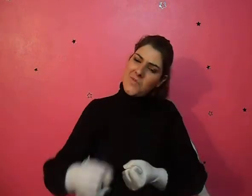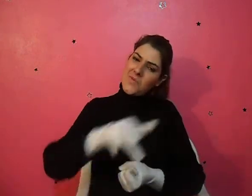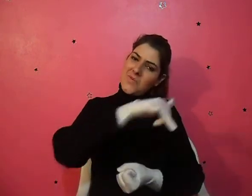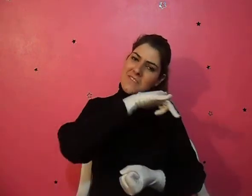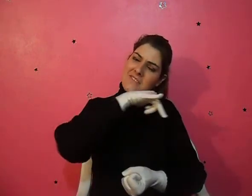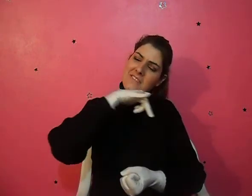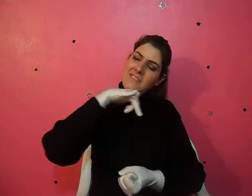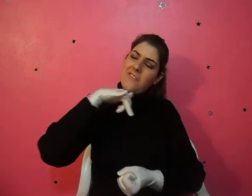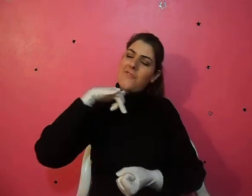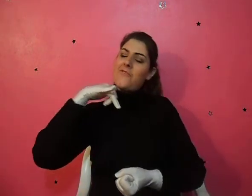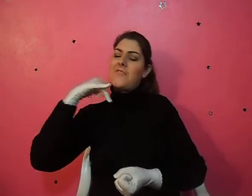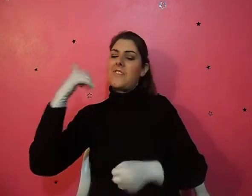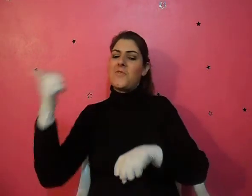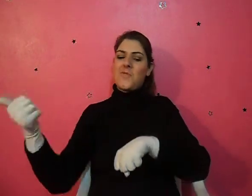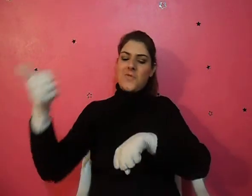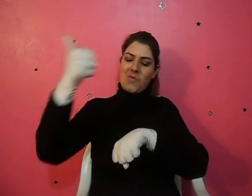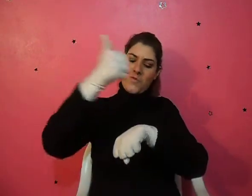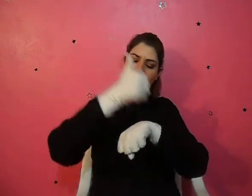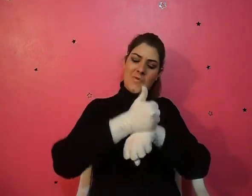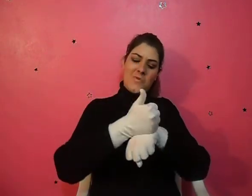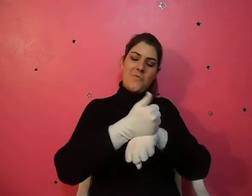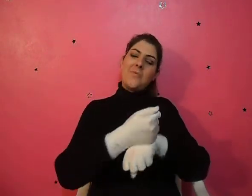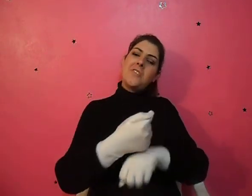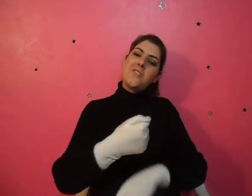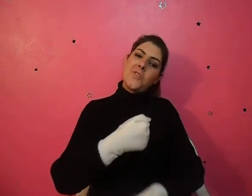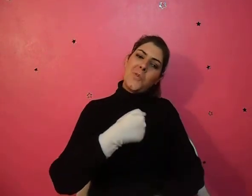Amém. Amém. Amém.